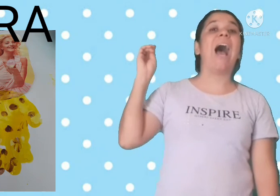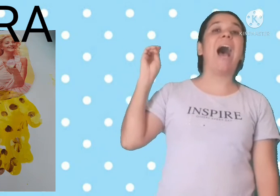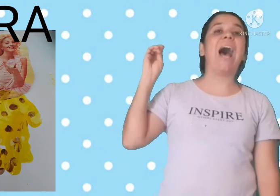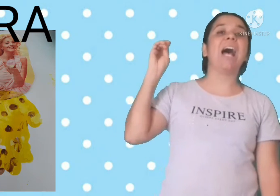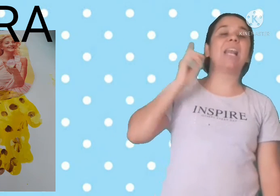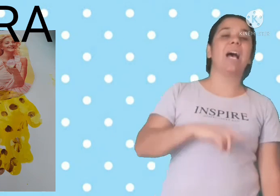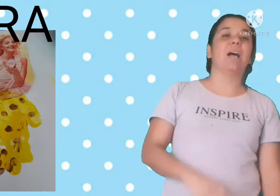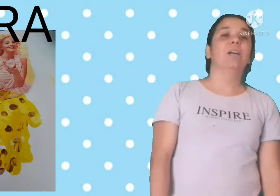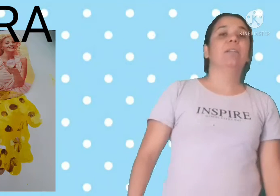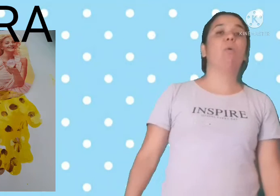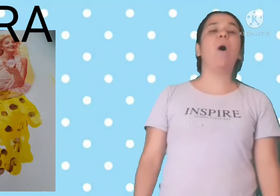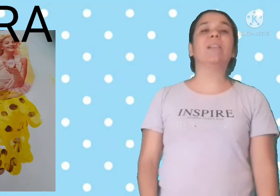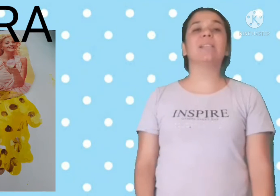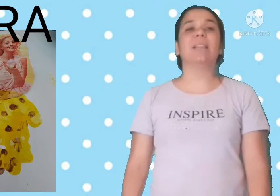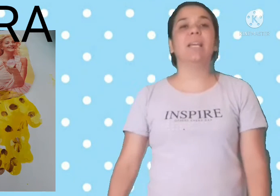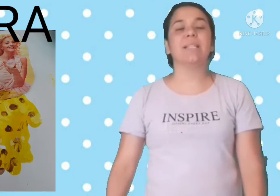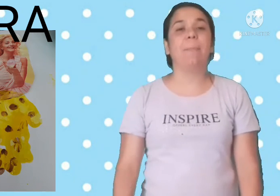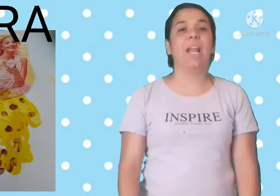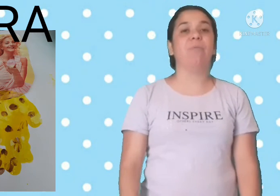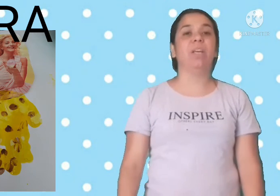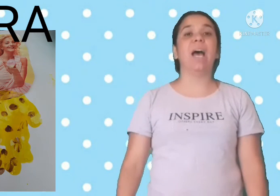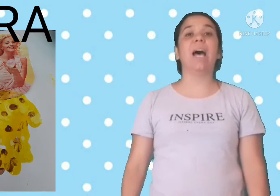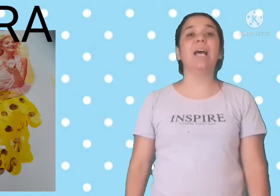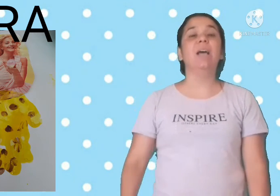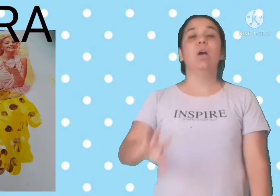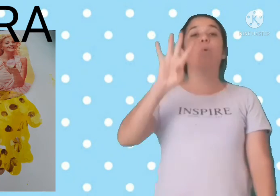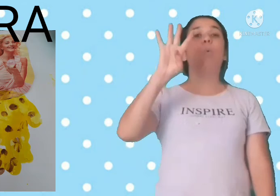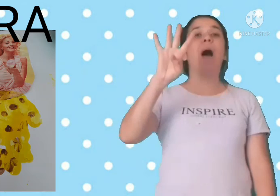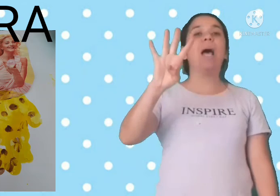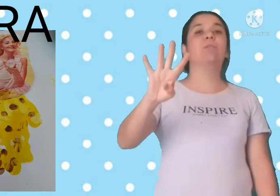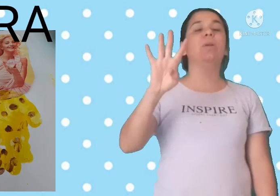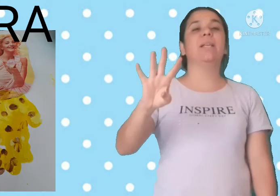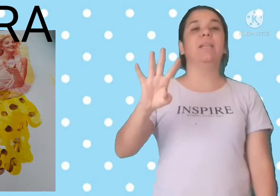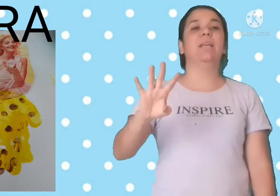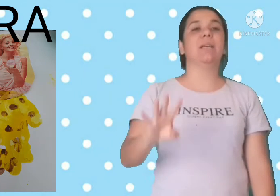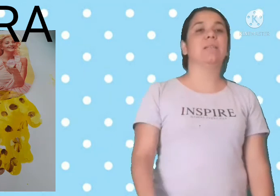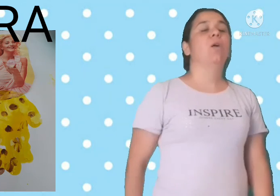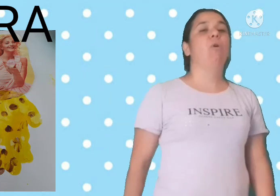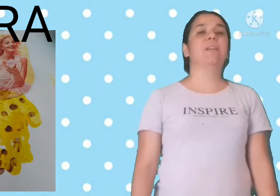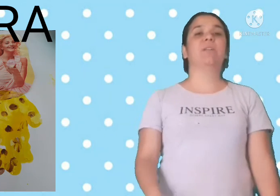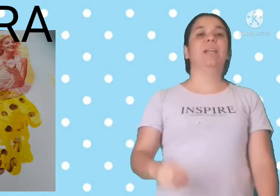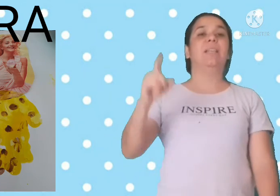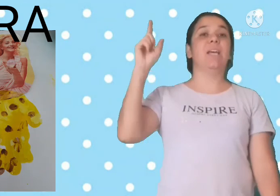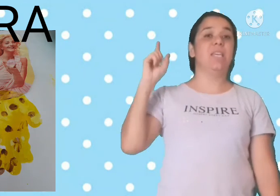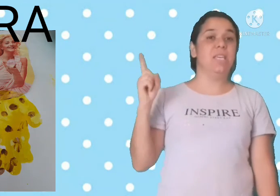Iara. Tem quantas letrinhas a palavra Iara? Quatro letrinhas. Começo com a letra I,